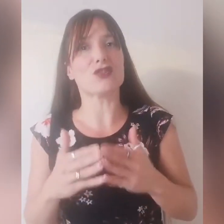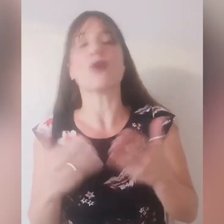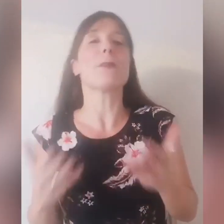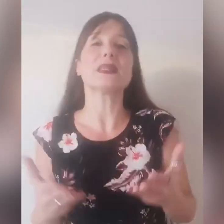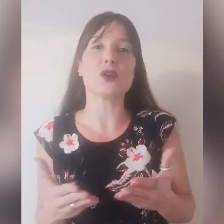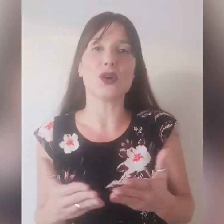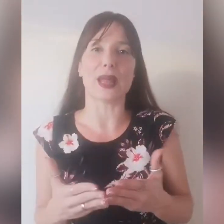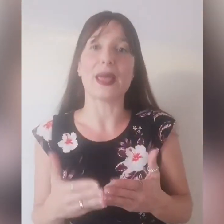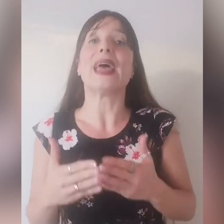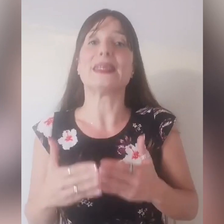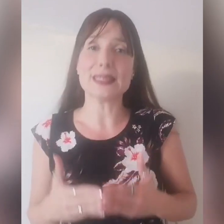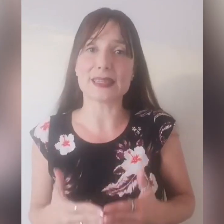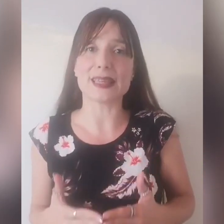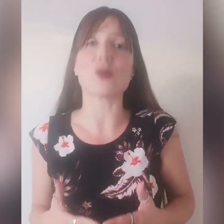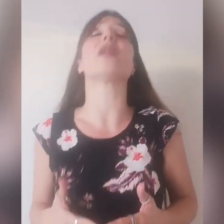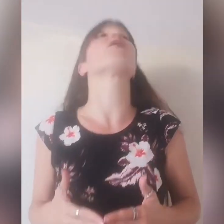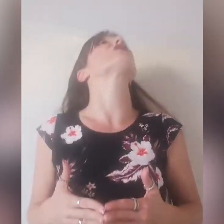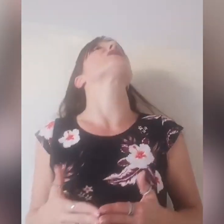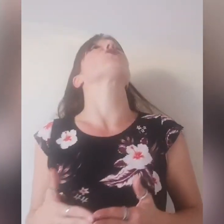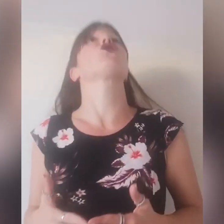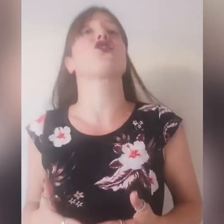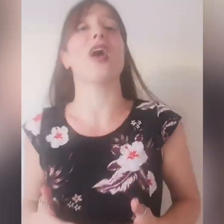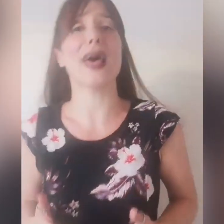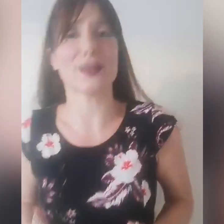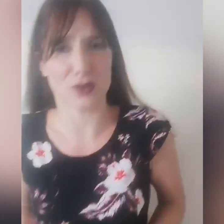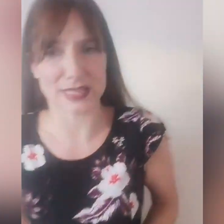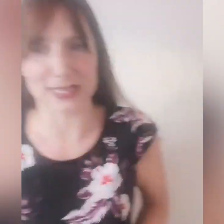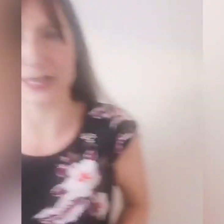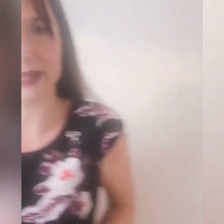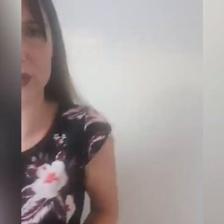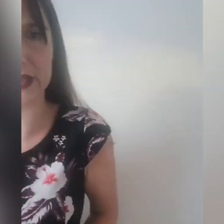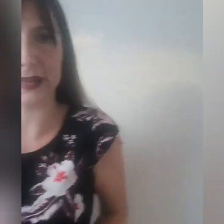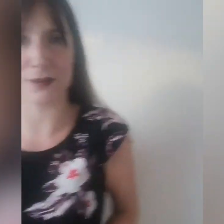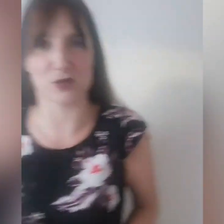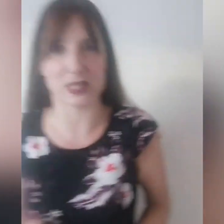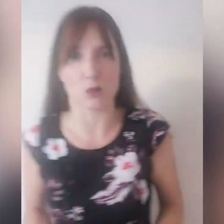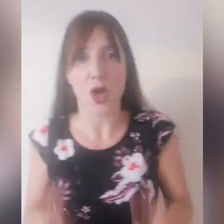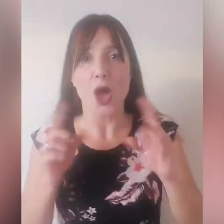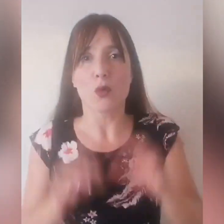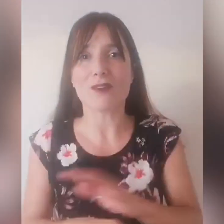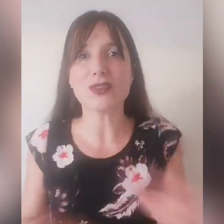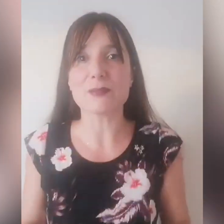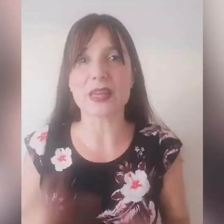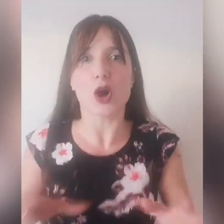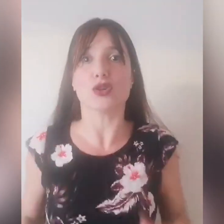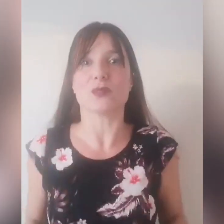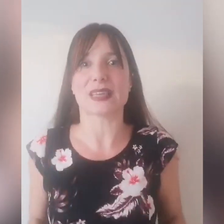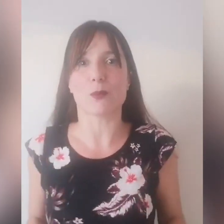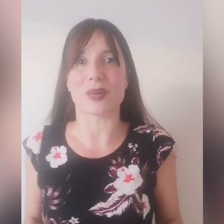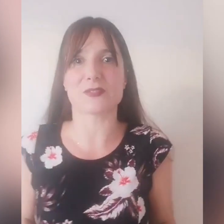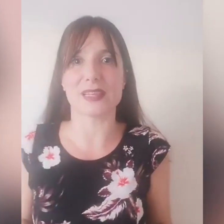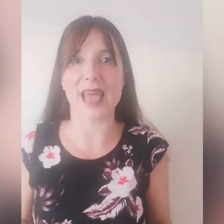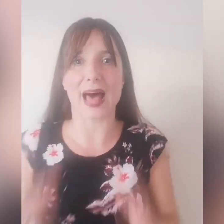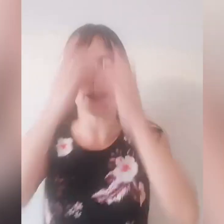c'era pressione, esiste il demone del nervosismo? Certo che esiste il demone del nervosismo, una volta mi ricordo mi stavo per svegliare,